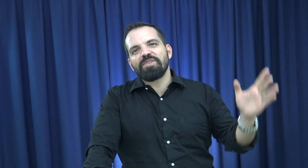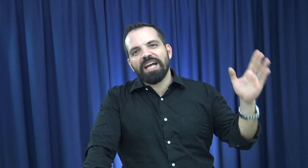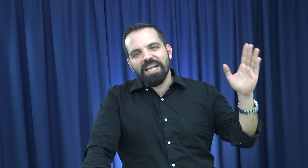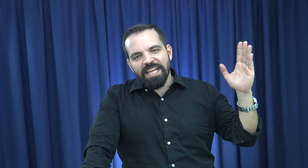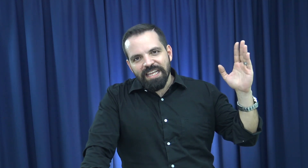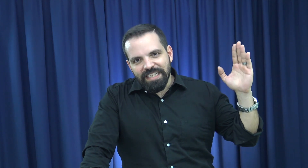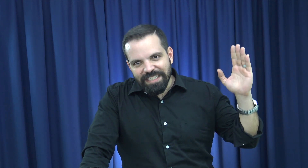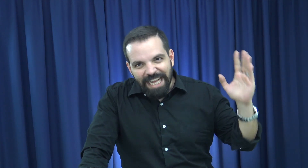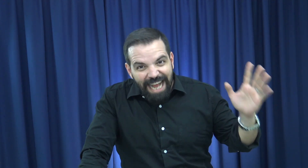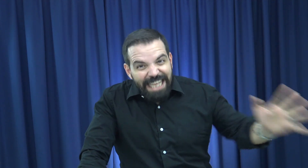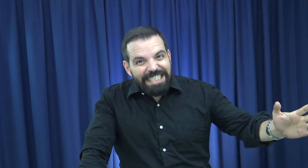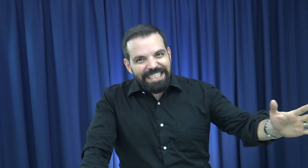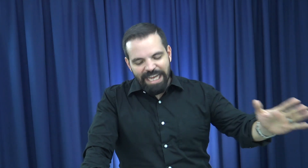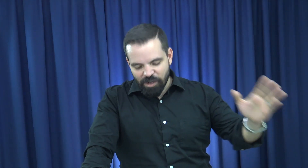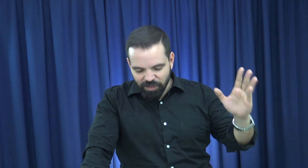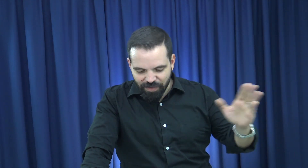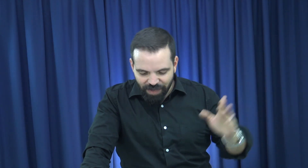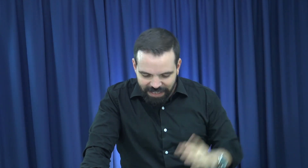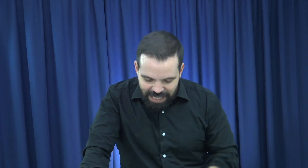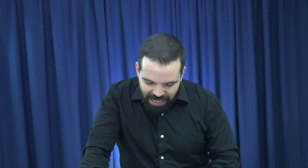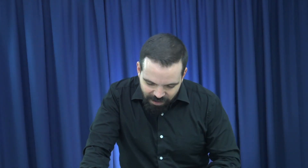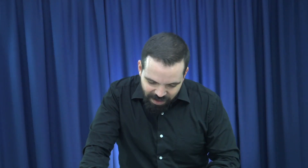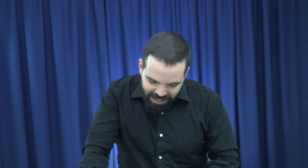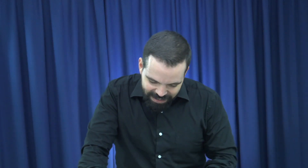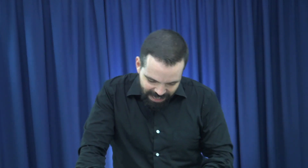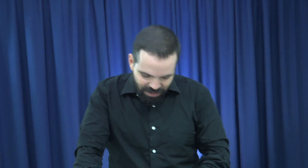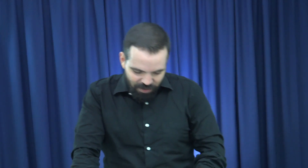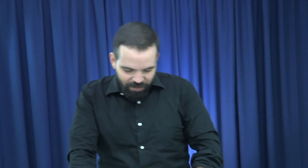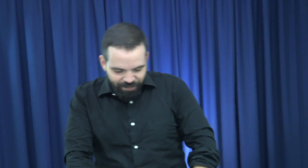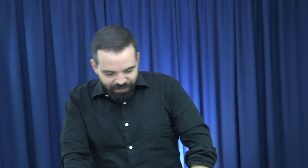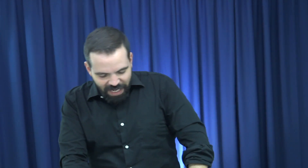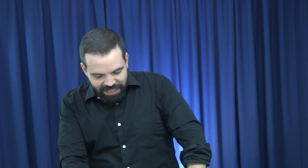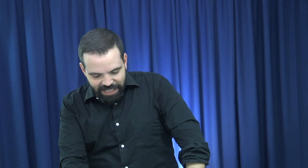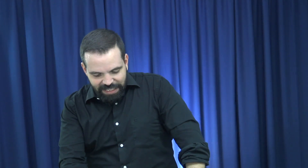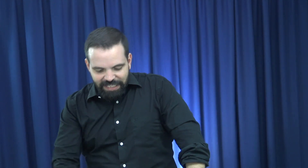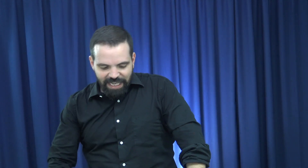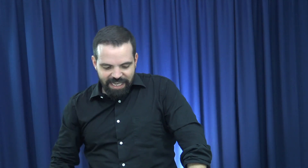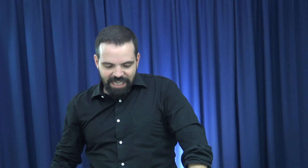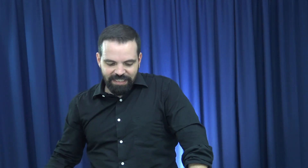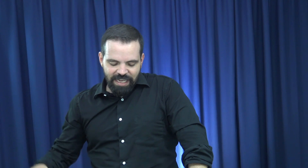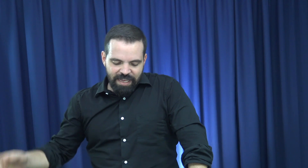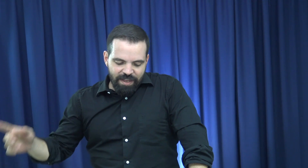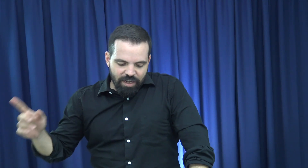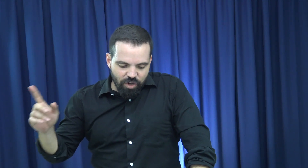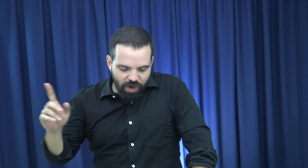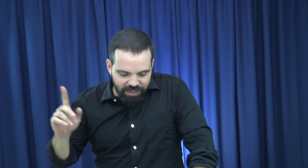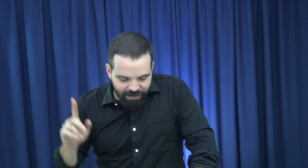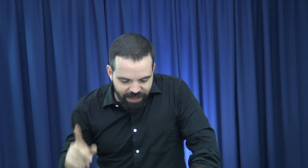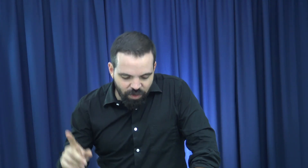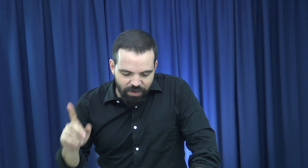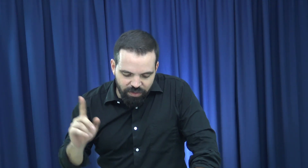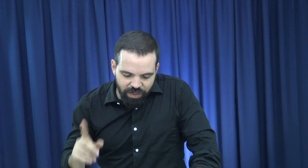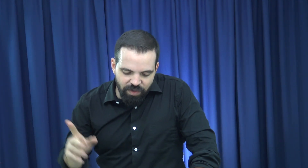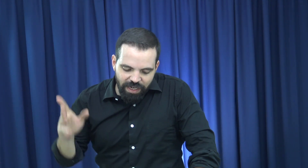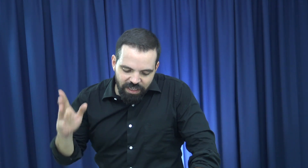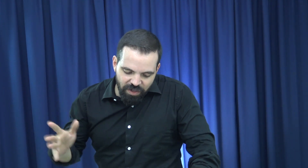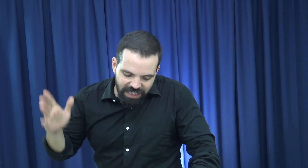nunca se cansa. No se fatiga con cansancio. Así dice Isaías. No has sabido, no has oído que el Dios